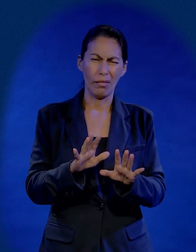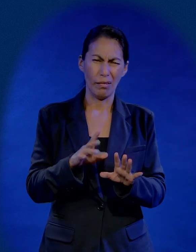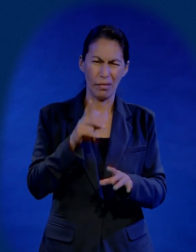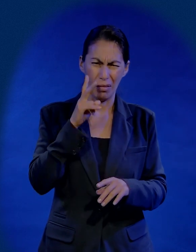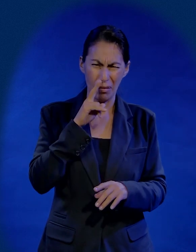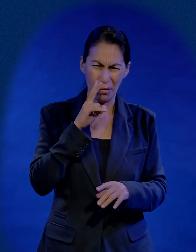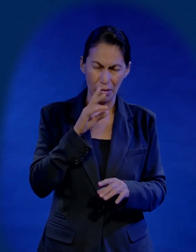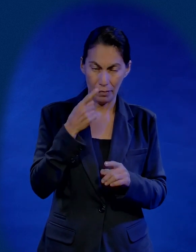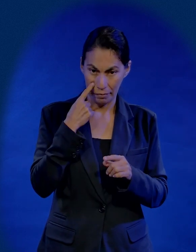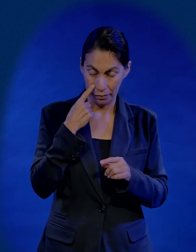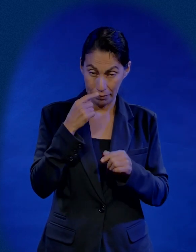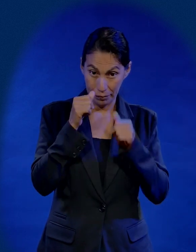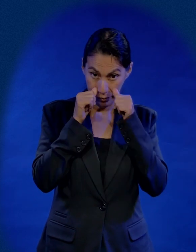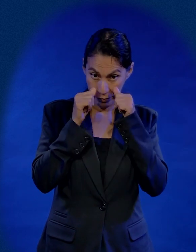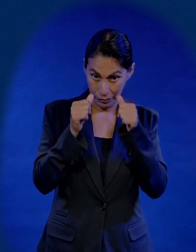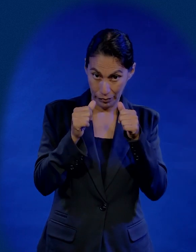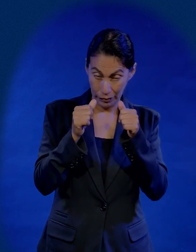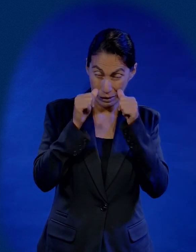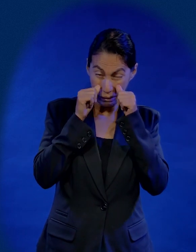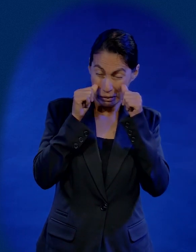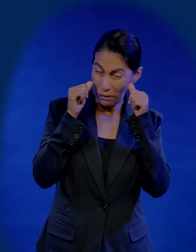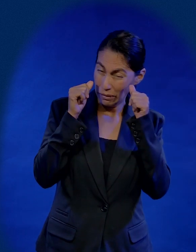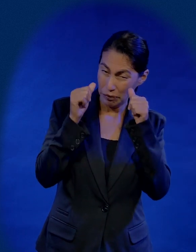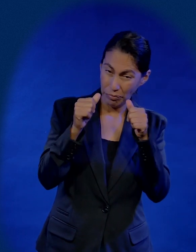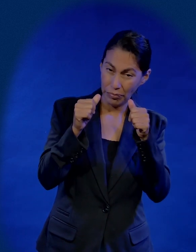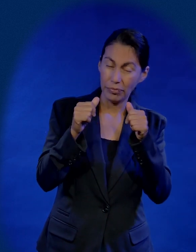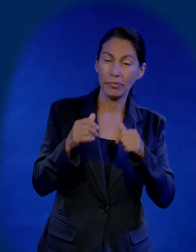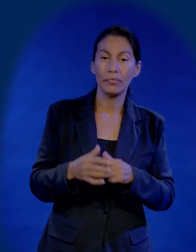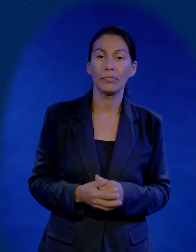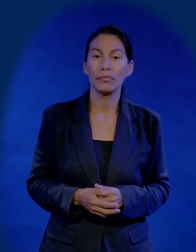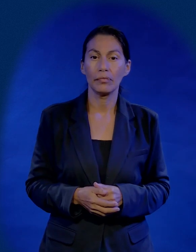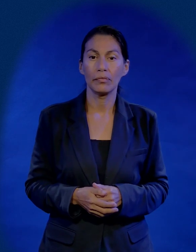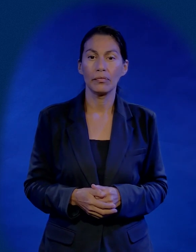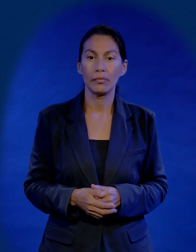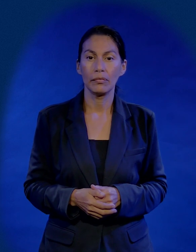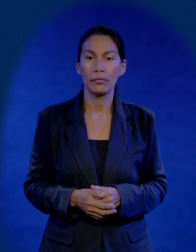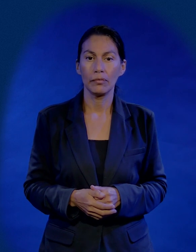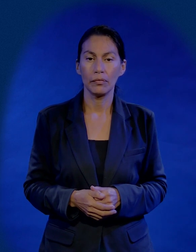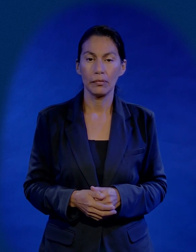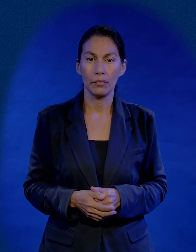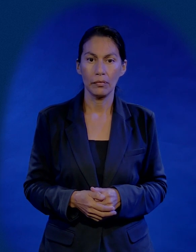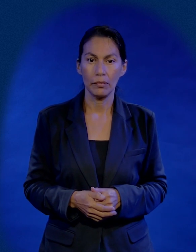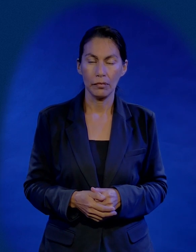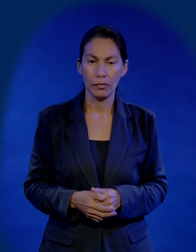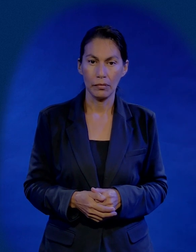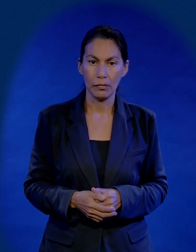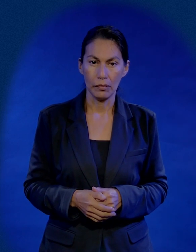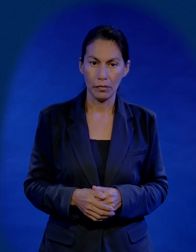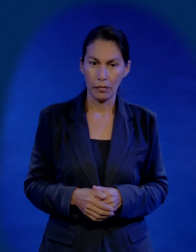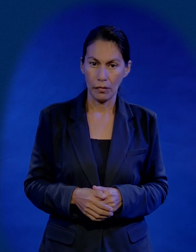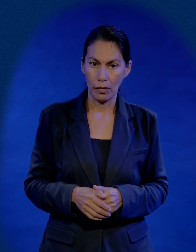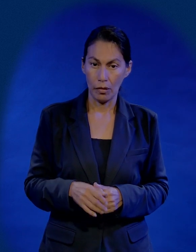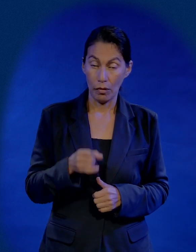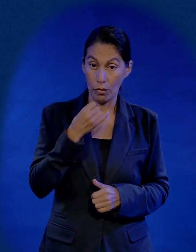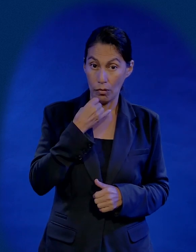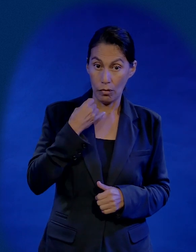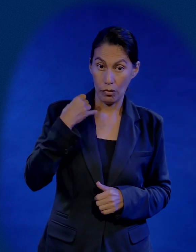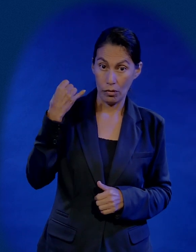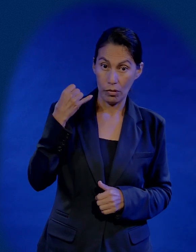A ver, a ver, pastor, ¿cómo es eso? Mire, escúchame, sígame. Ojo, pestaña, ceja, mucha oreja. Cuando Judas llega a vender a